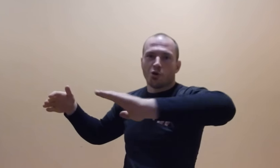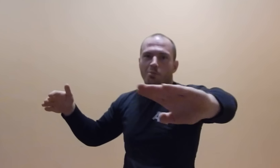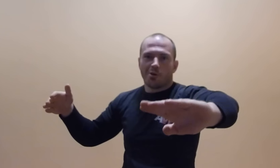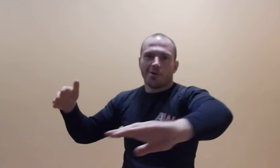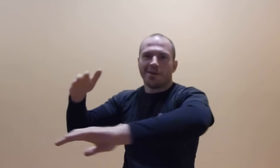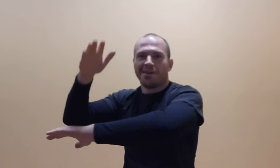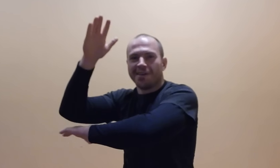chop,